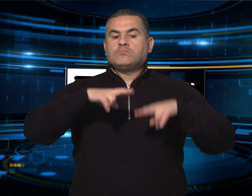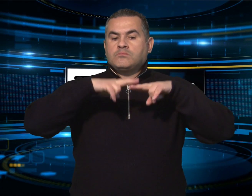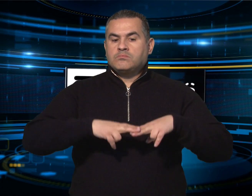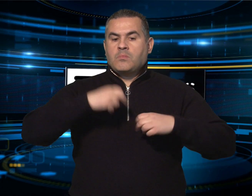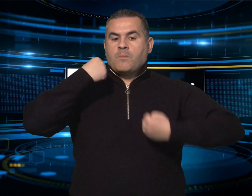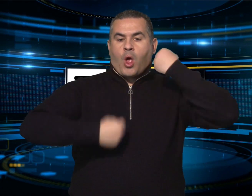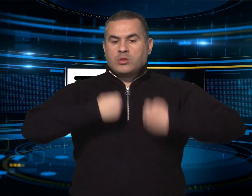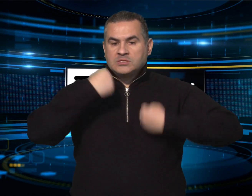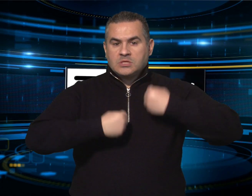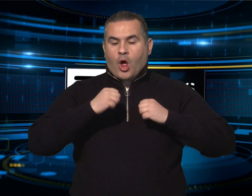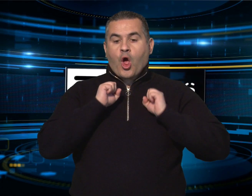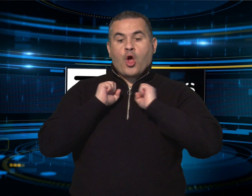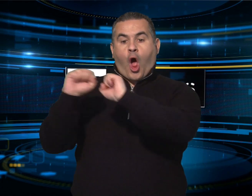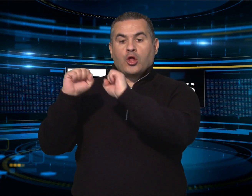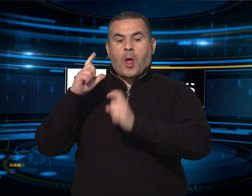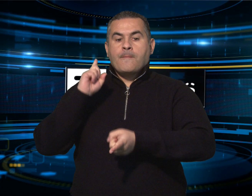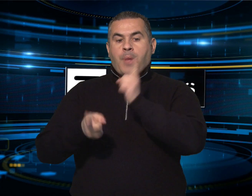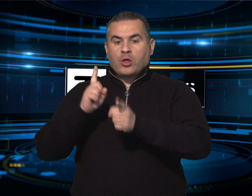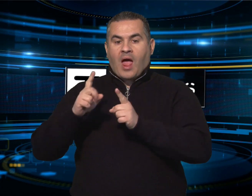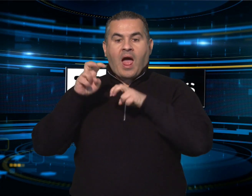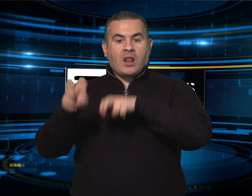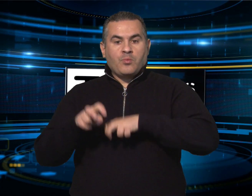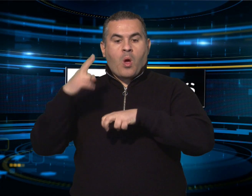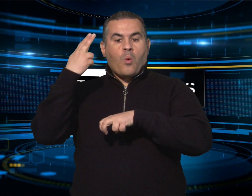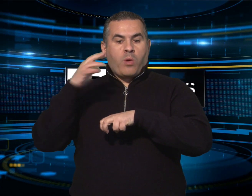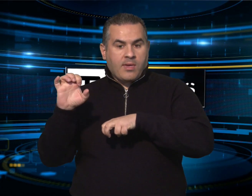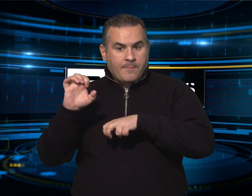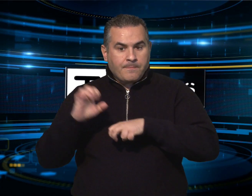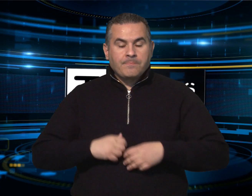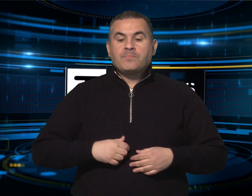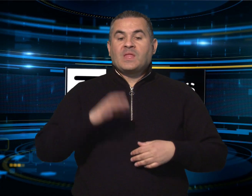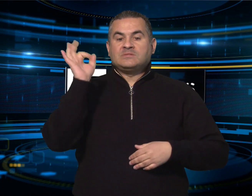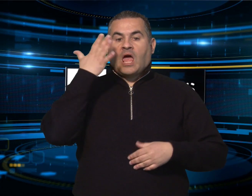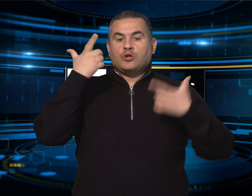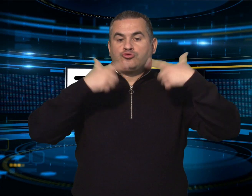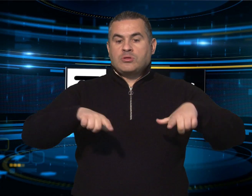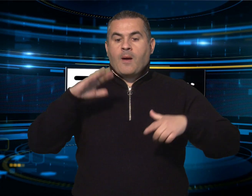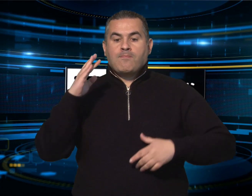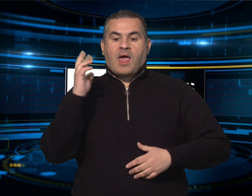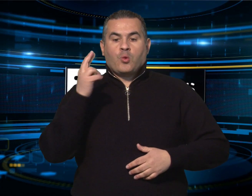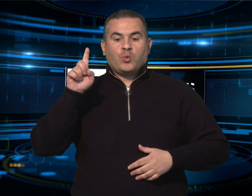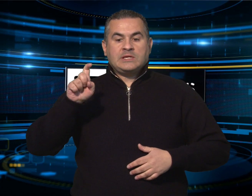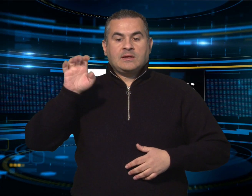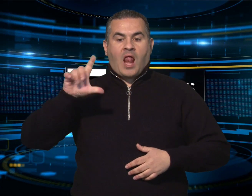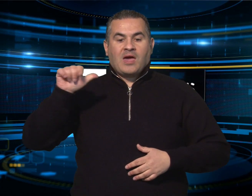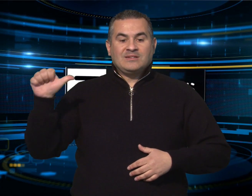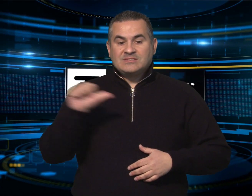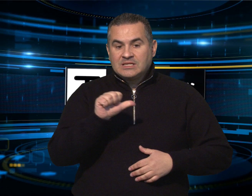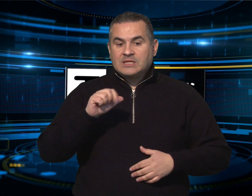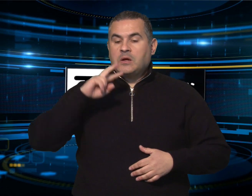dogane del porto di Cagliari per protestare contro le politiche agricole dell'Unione Europea. Almeno finché non arriveranno risposte certe da Bruxelles e da Roma,